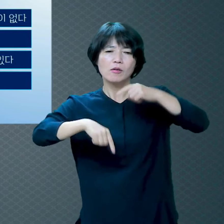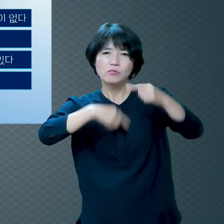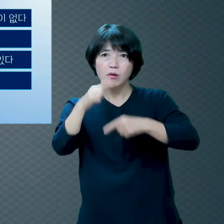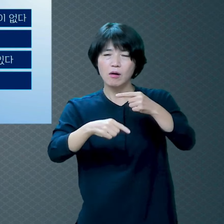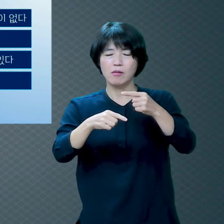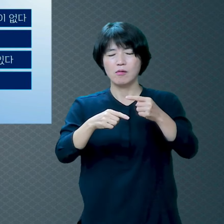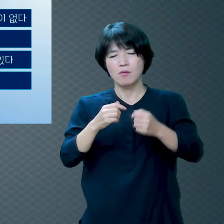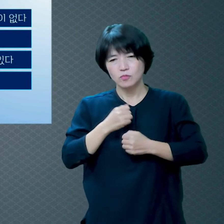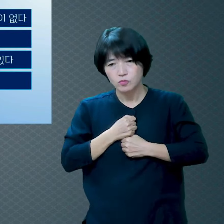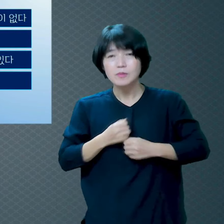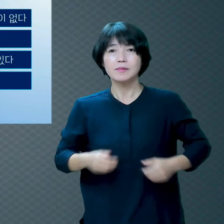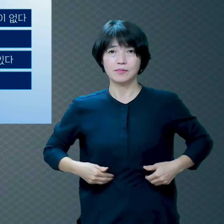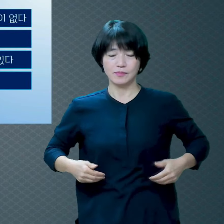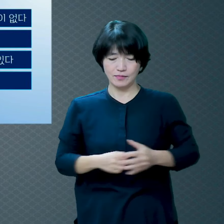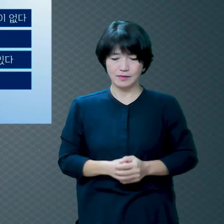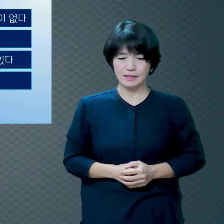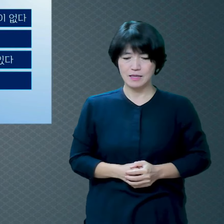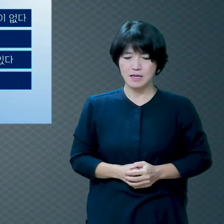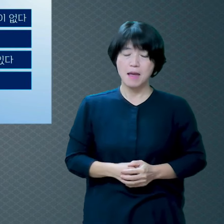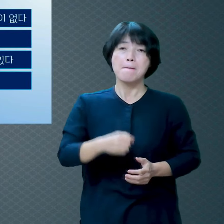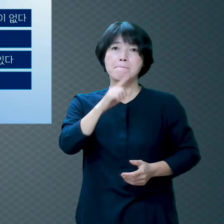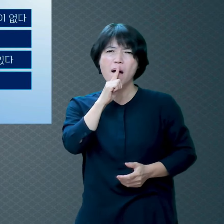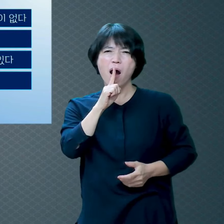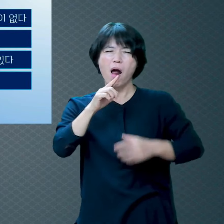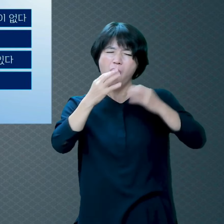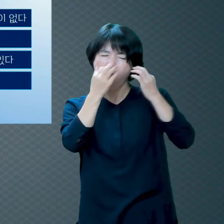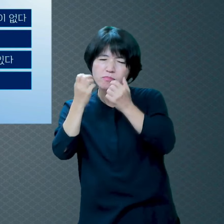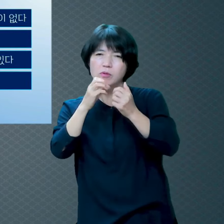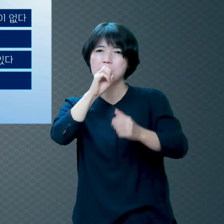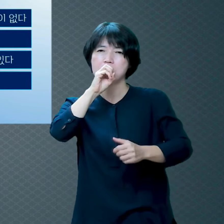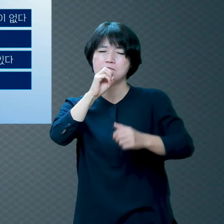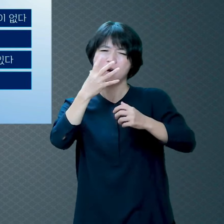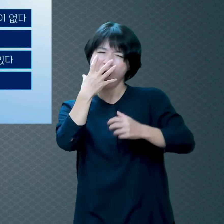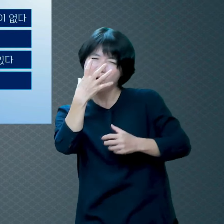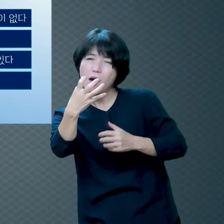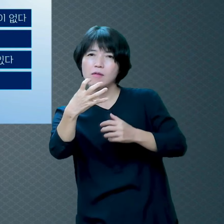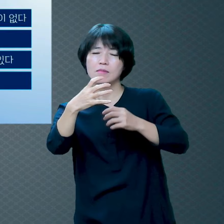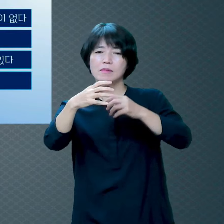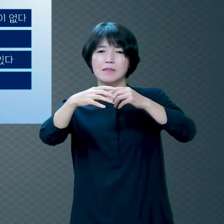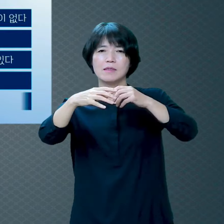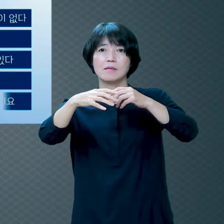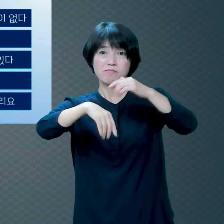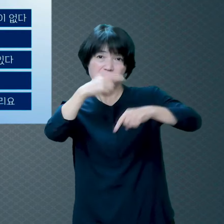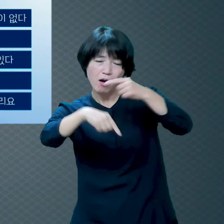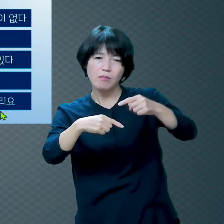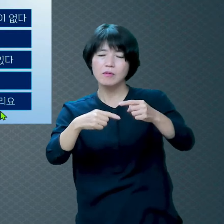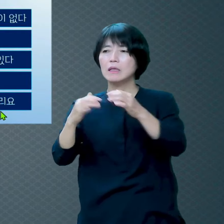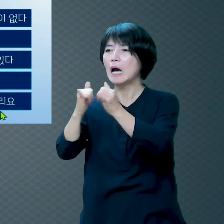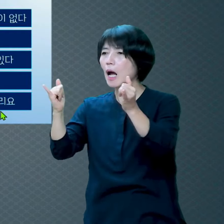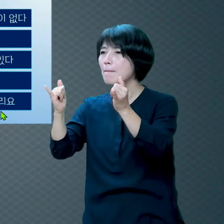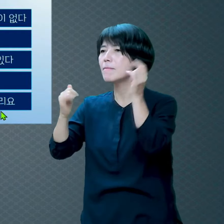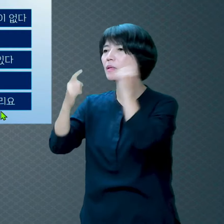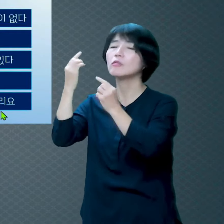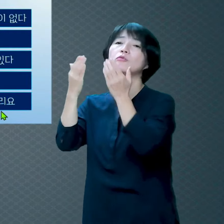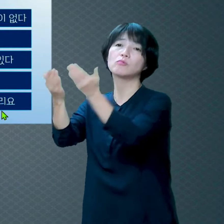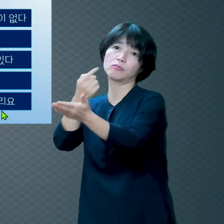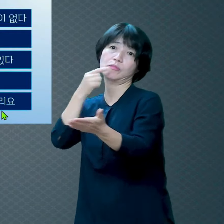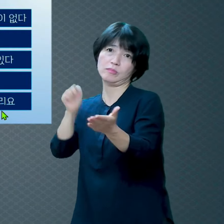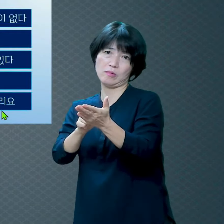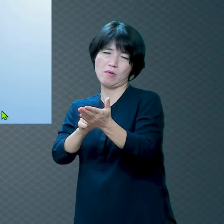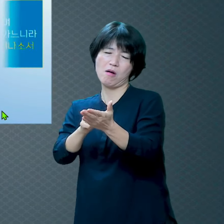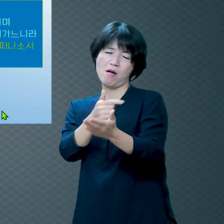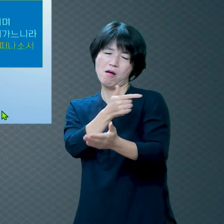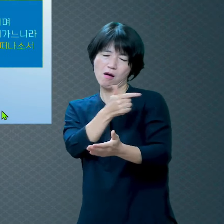함부로 말하는 것을 칼로 찌른다고 말씀하시는 거예요 누가 보겠냐? 누가 듣겠냐?